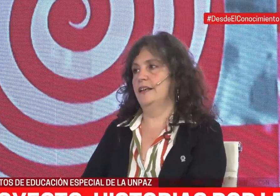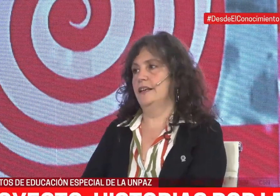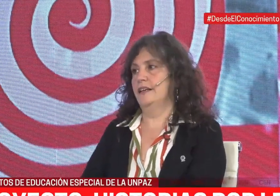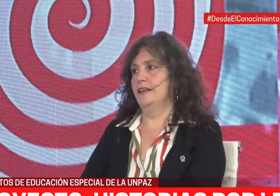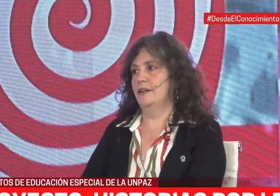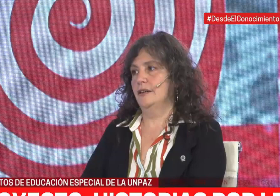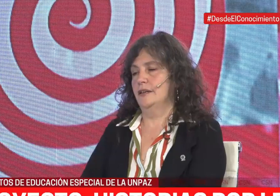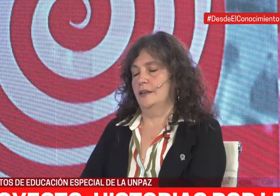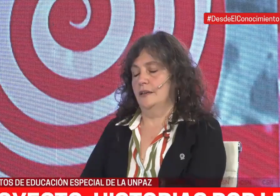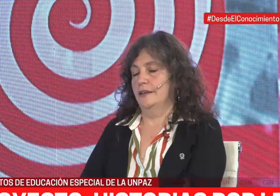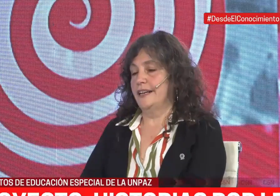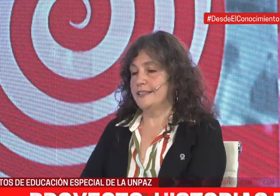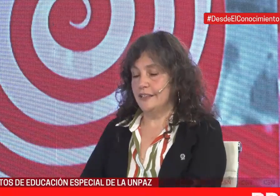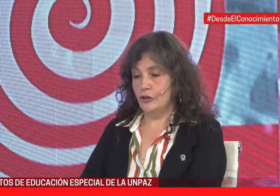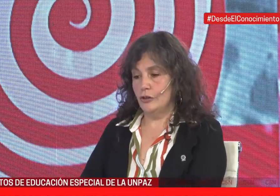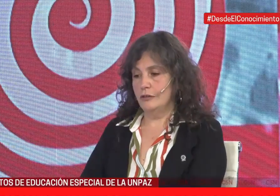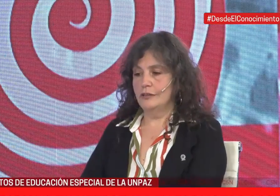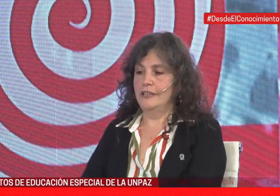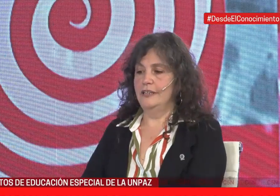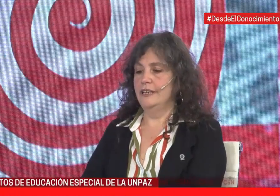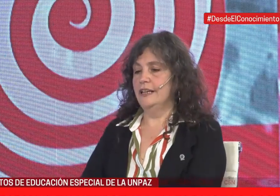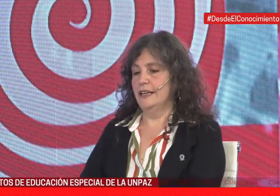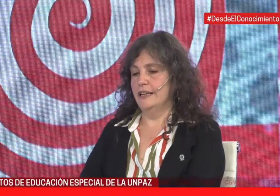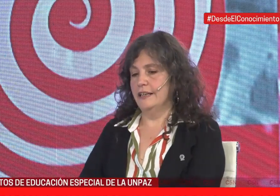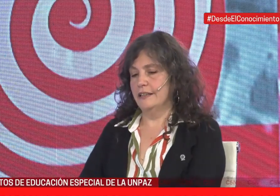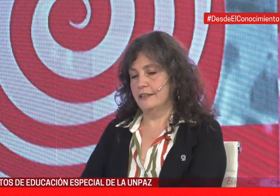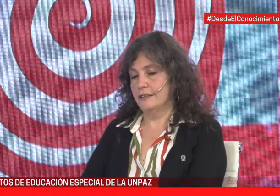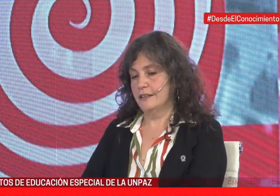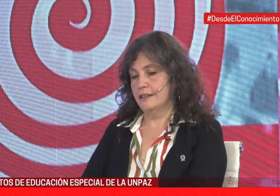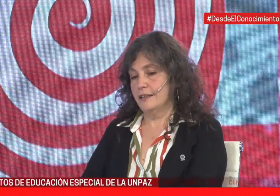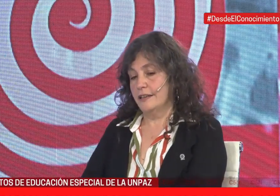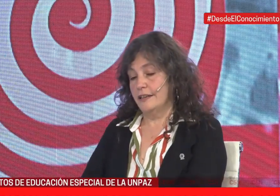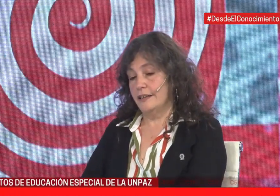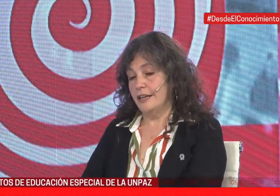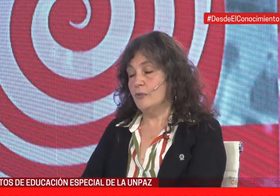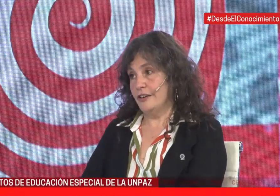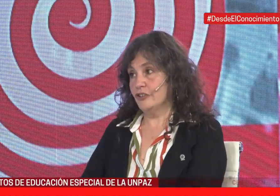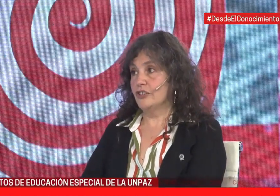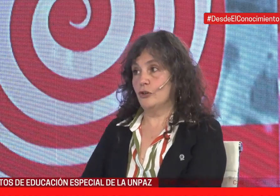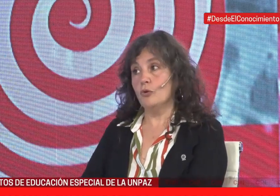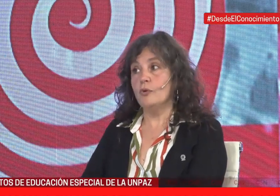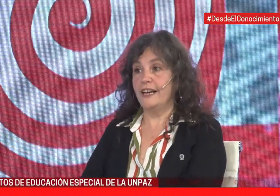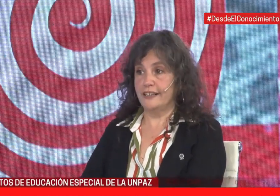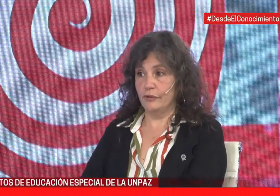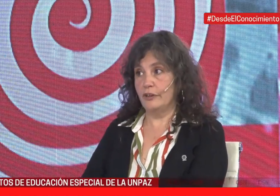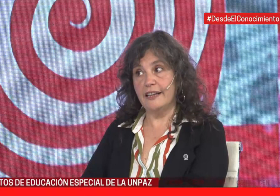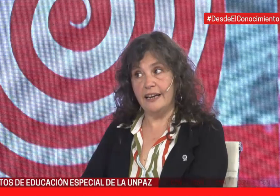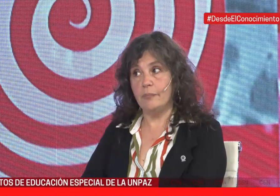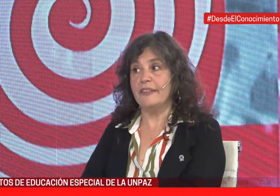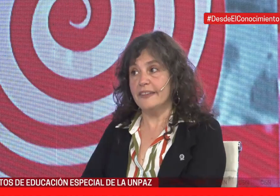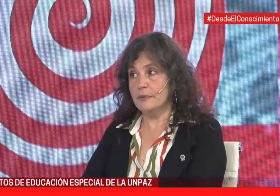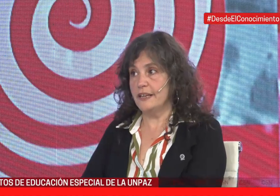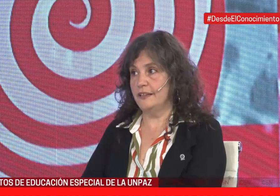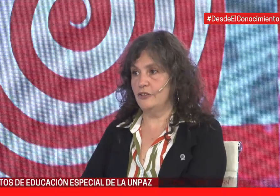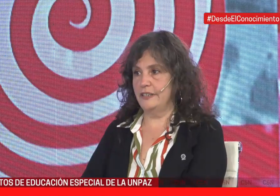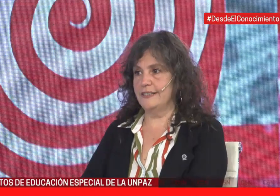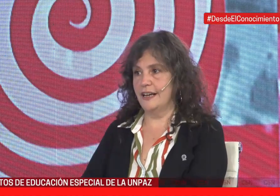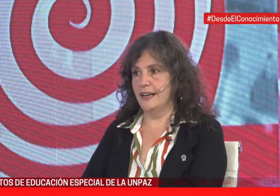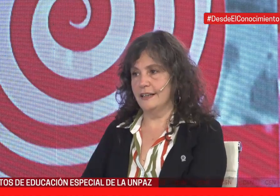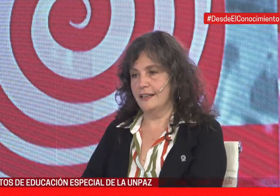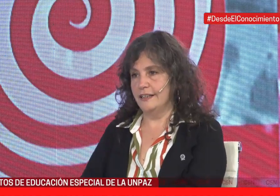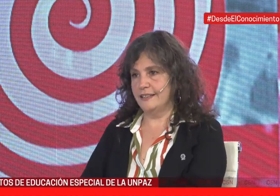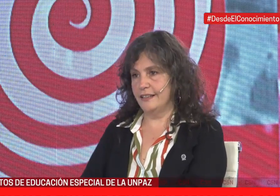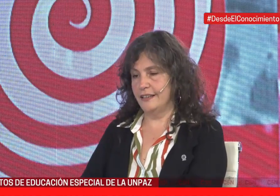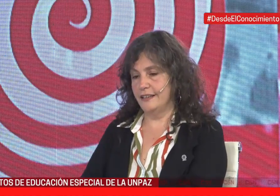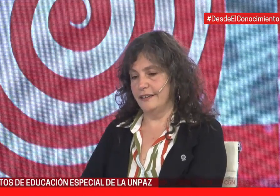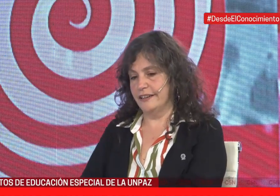nacido en algunas noches oscuras que fueron las de la pandemia, en